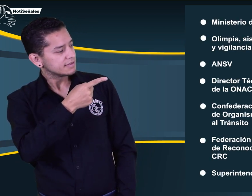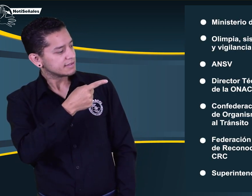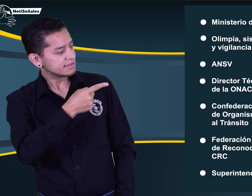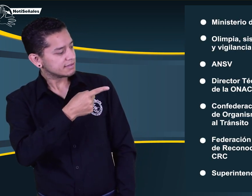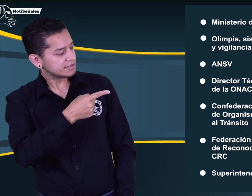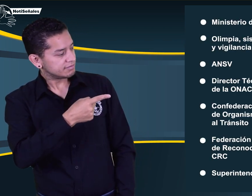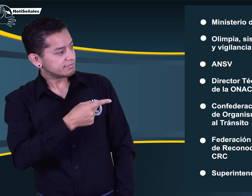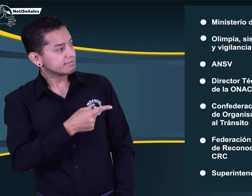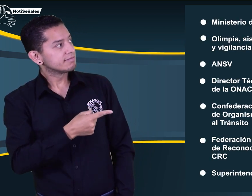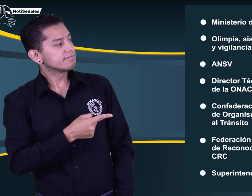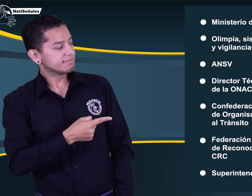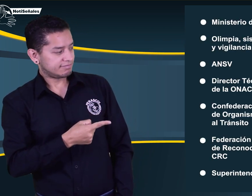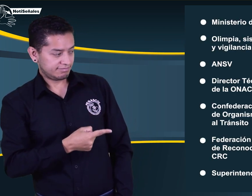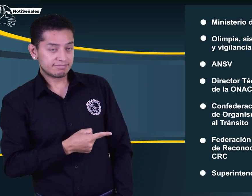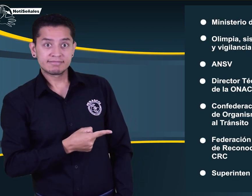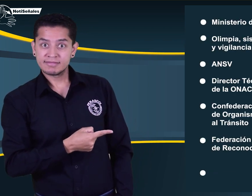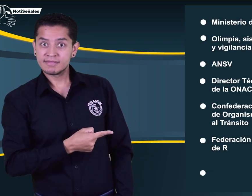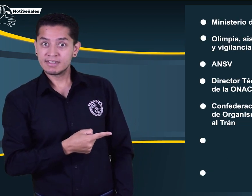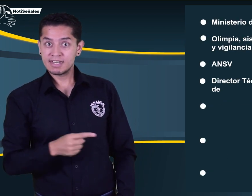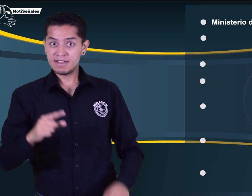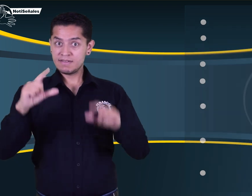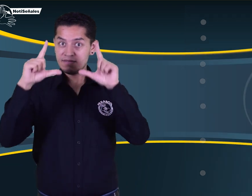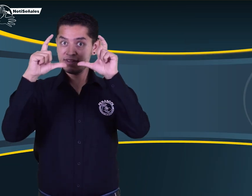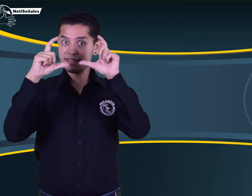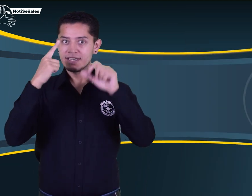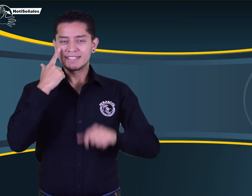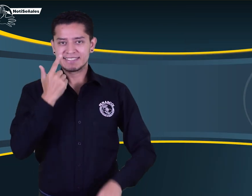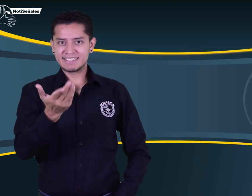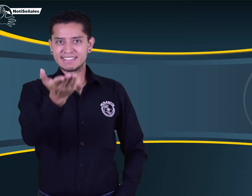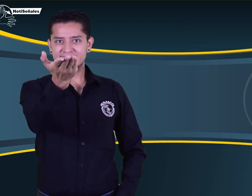A continuación verán algunas imágenes de esta reunión.